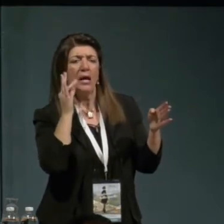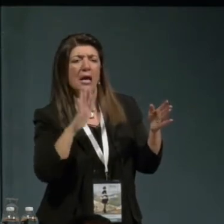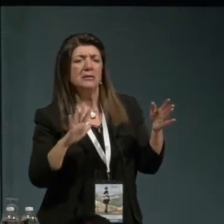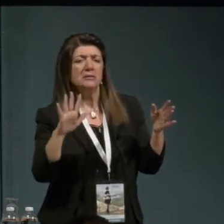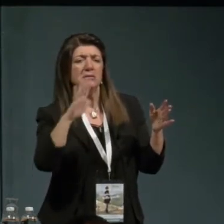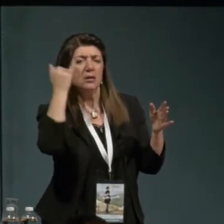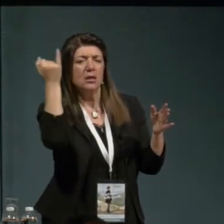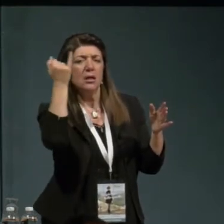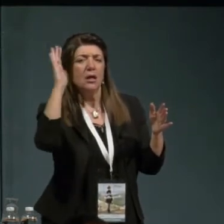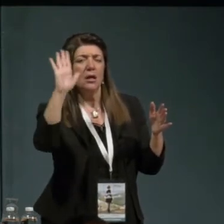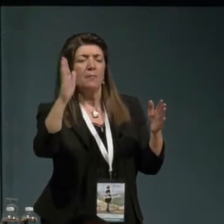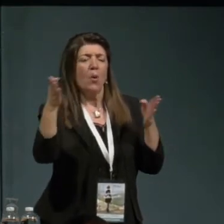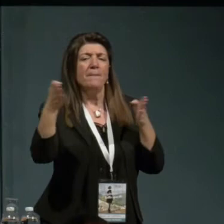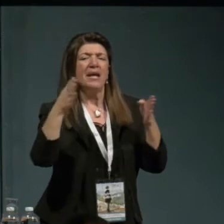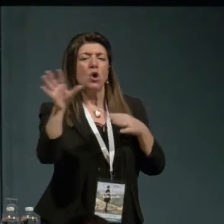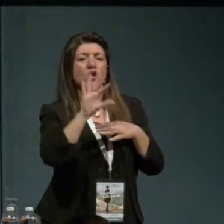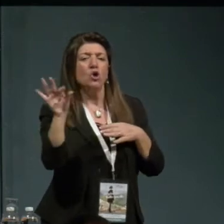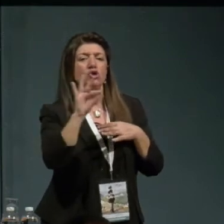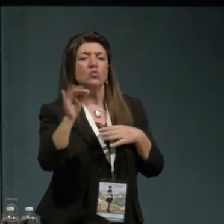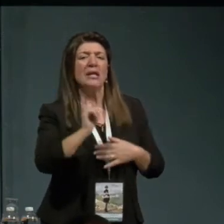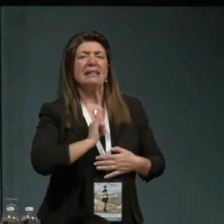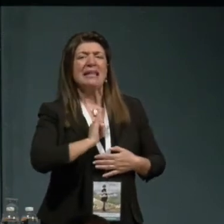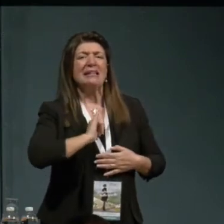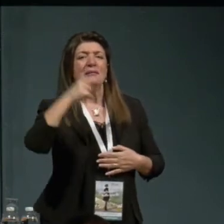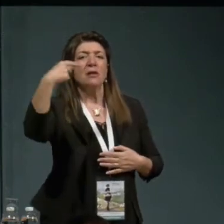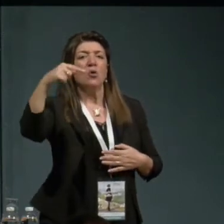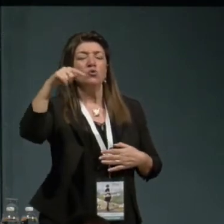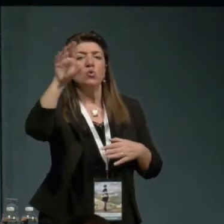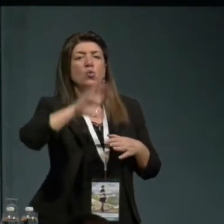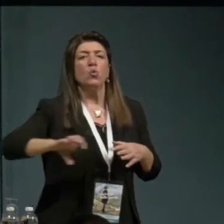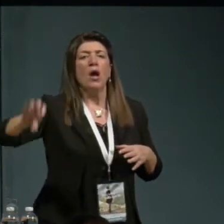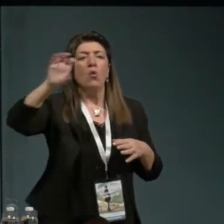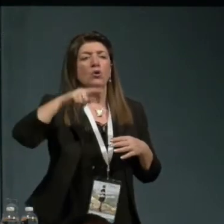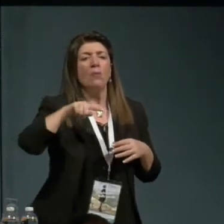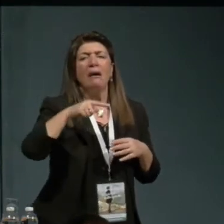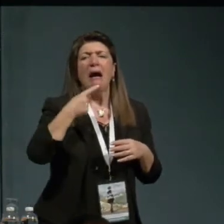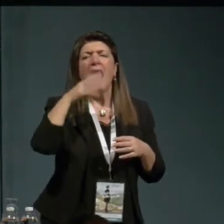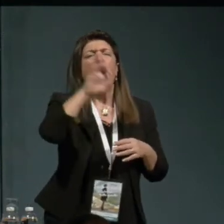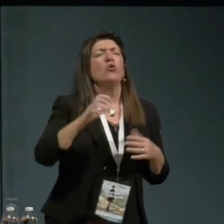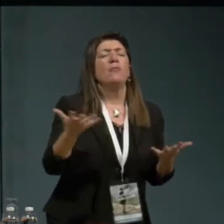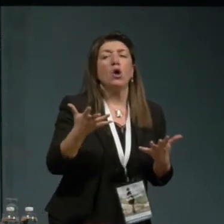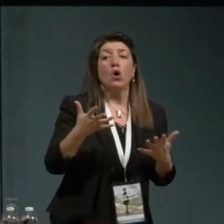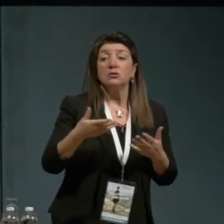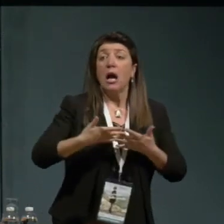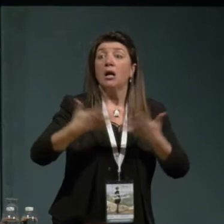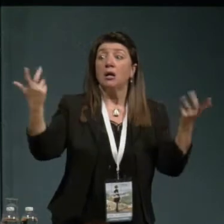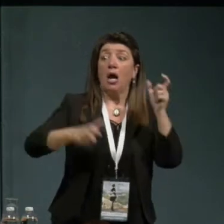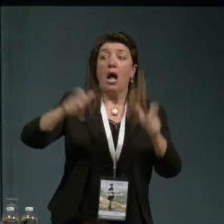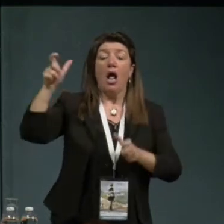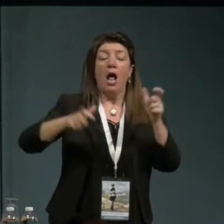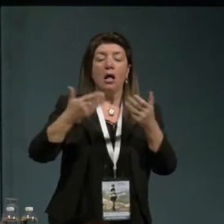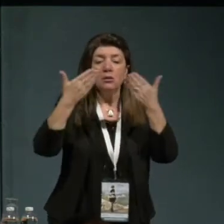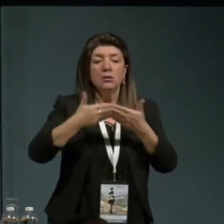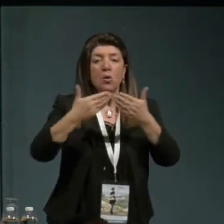europea, la domanda che cosa è l'Europa ai grandi umanisti. Rispondevano con un'immagine plurale, quando diciamo